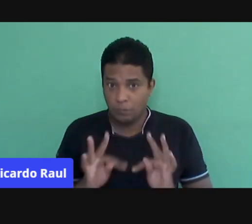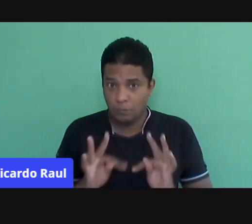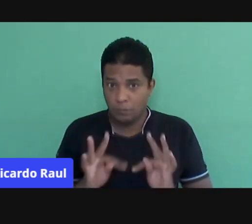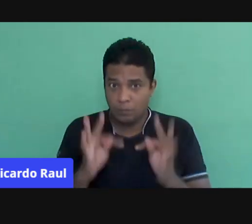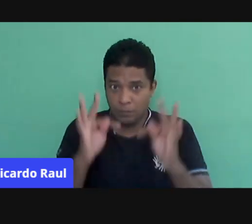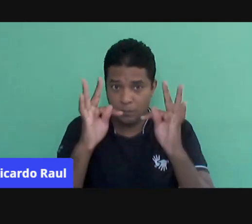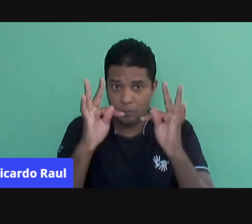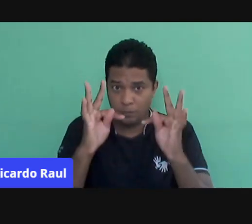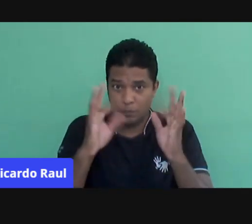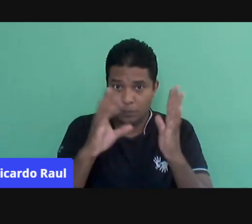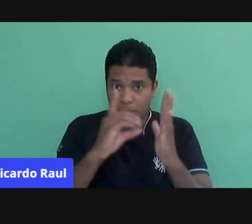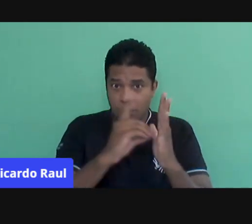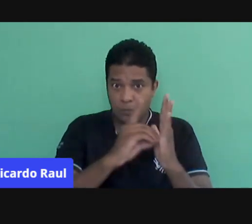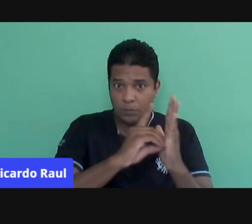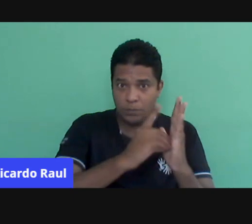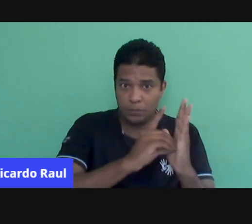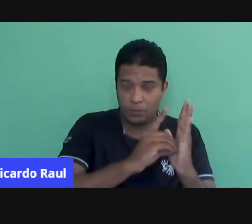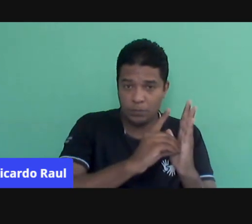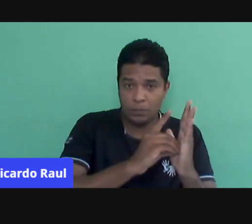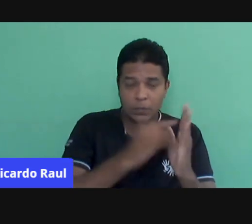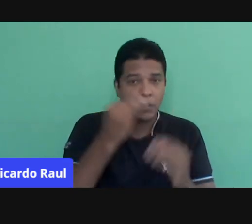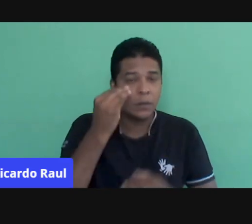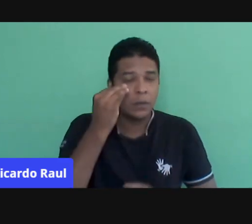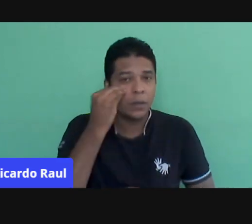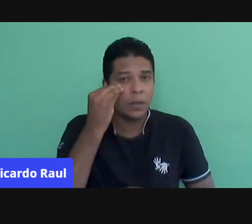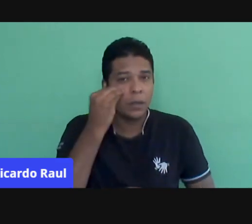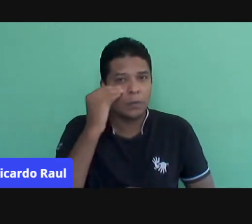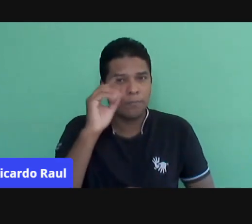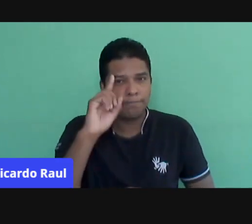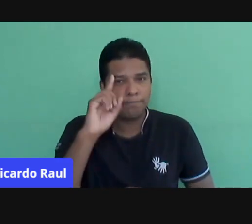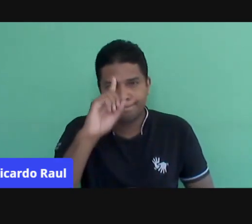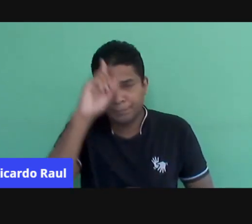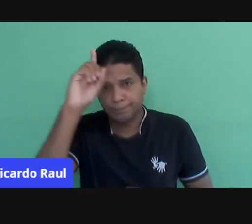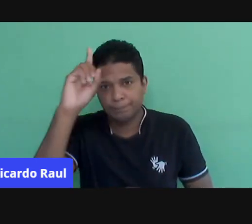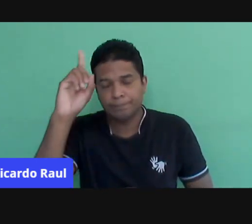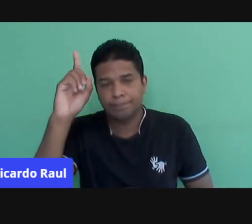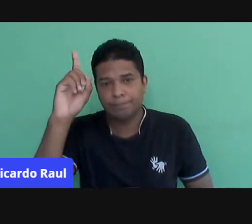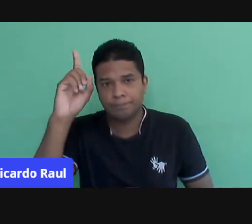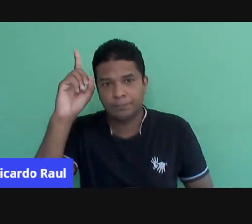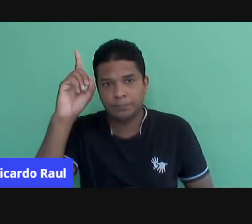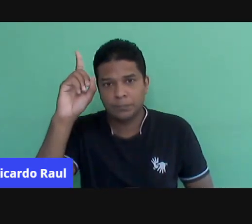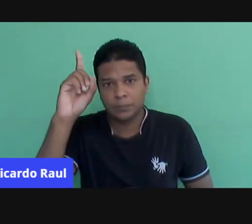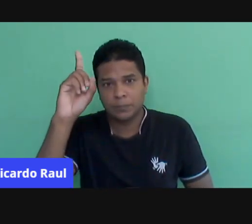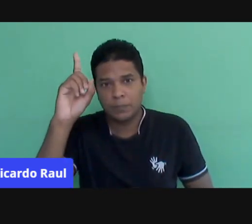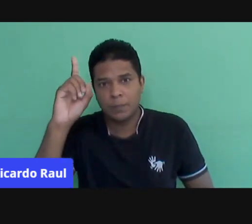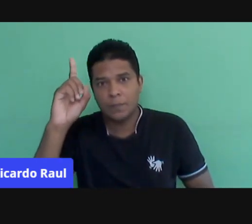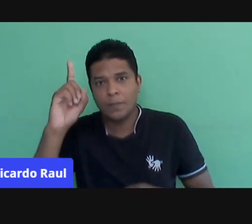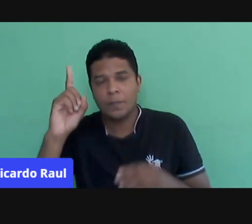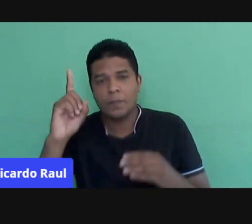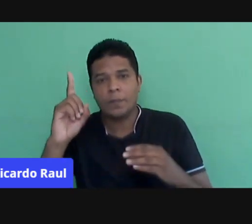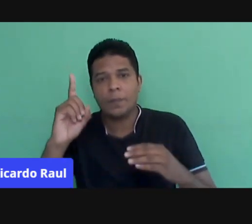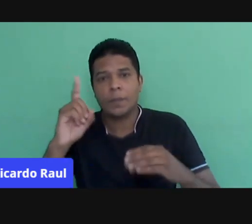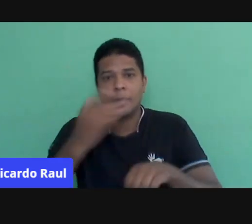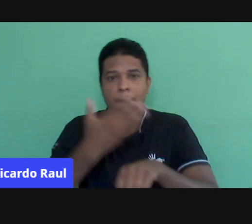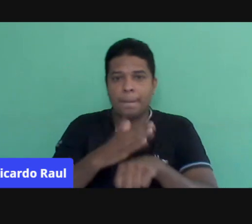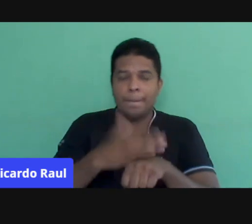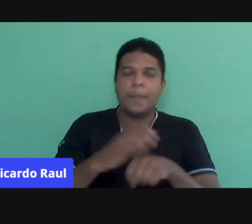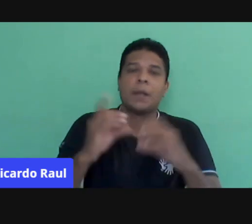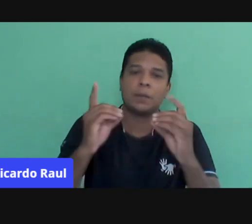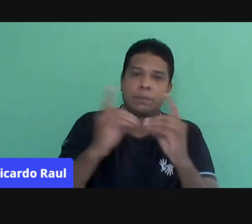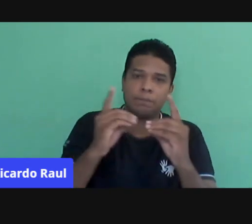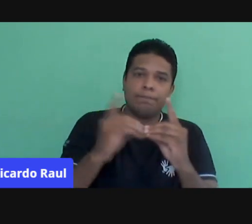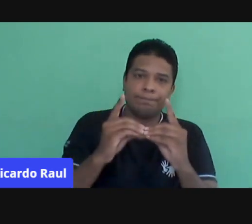tecnologias digitais para tentar criar uma prática dialógica, né? Nesse